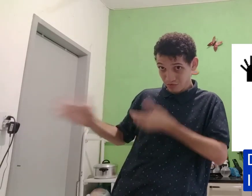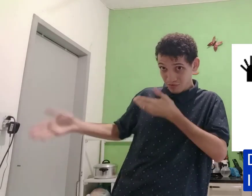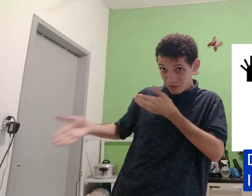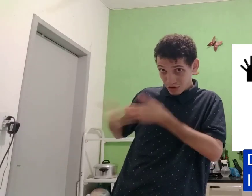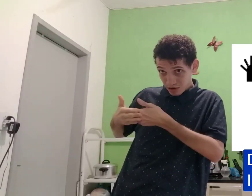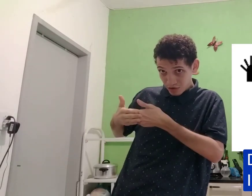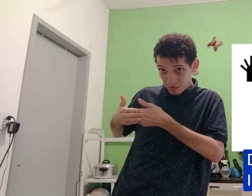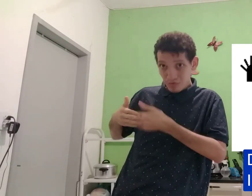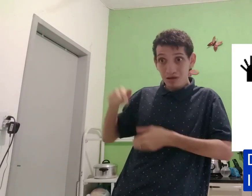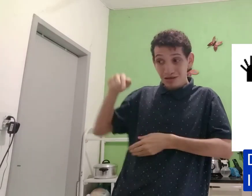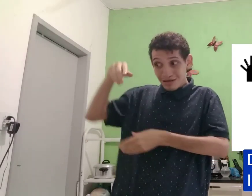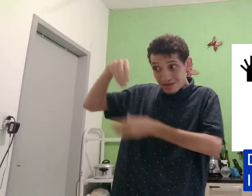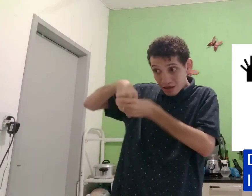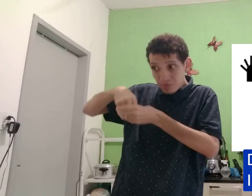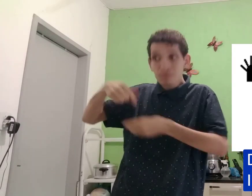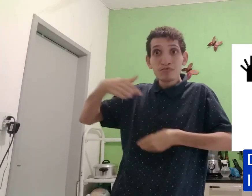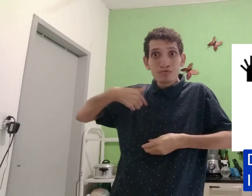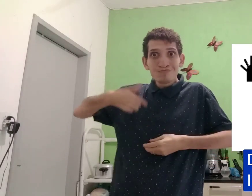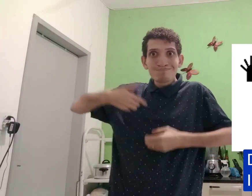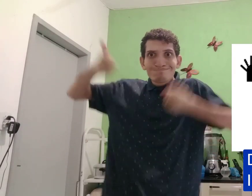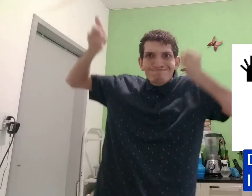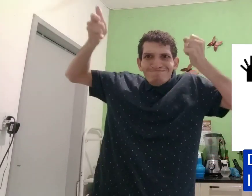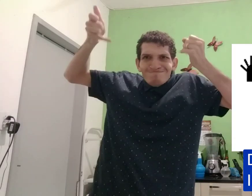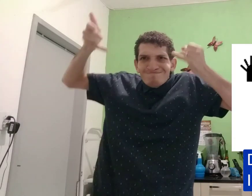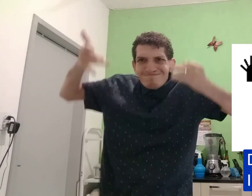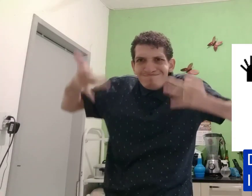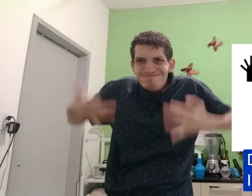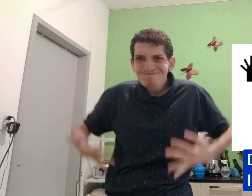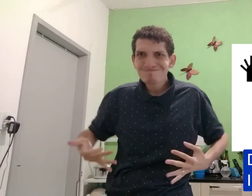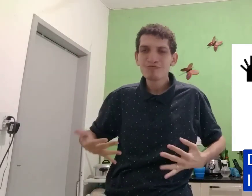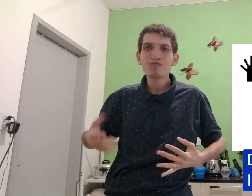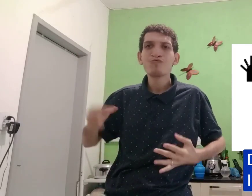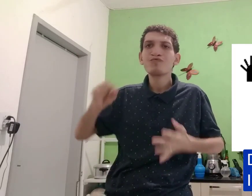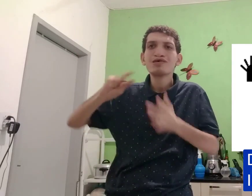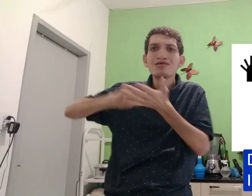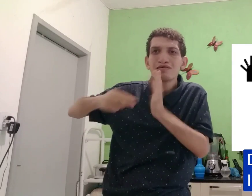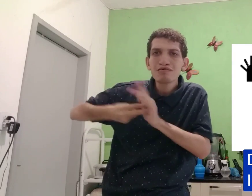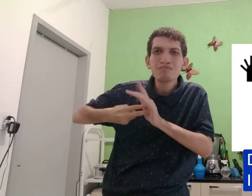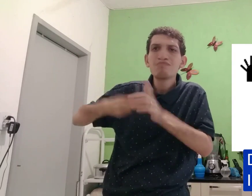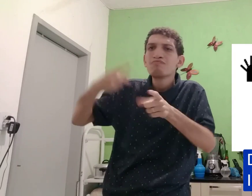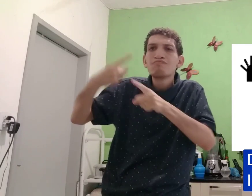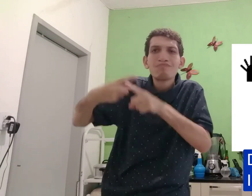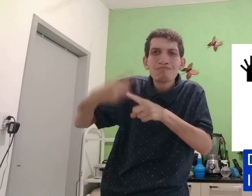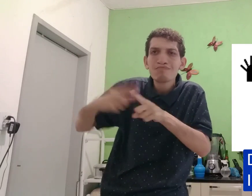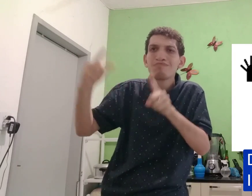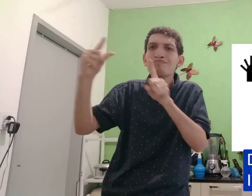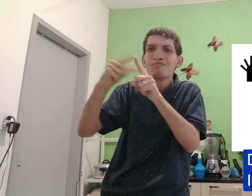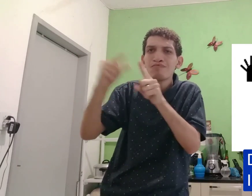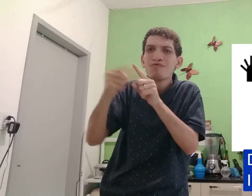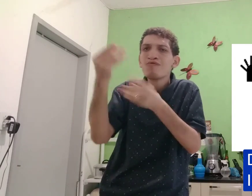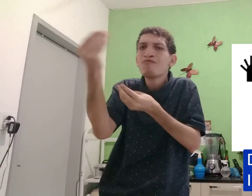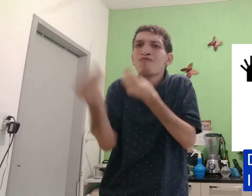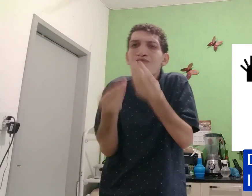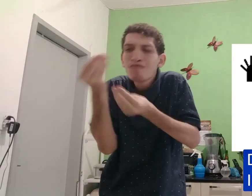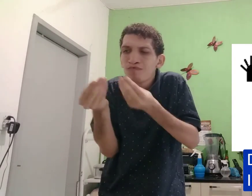o classificador pensado, dentro dele eu explicar, o que significa, por que